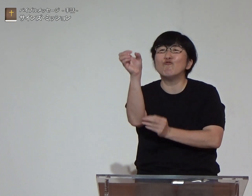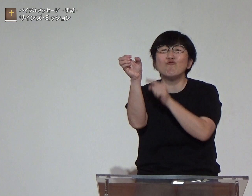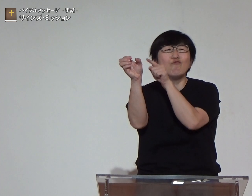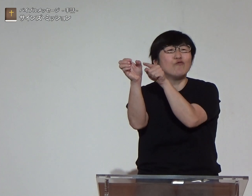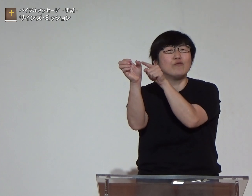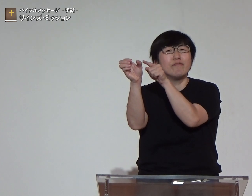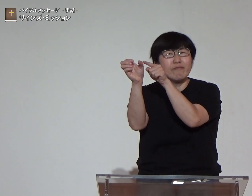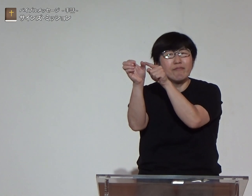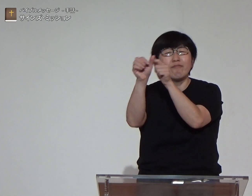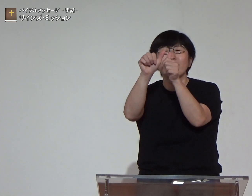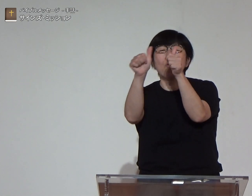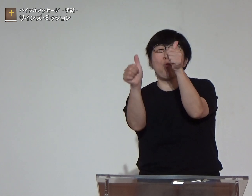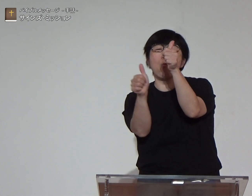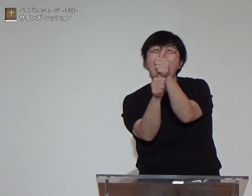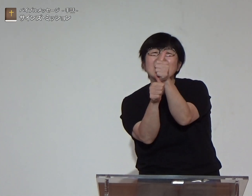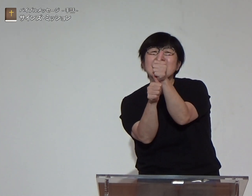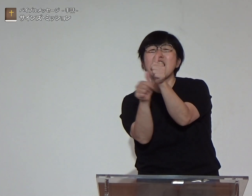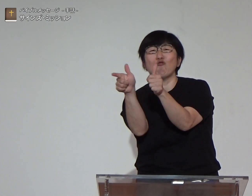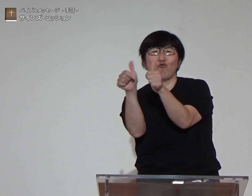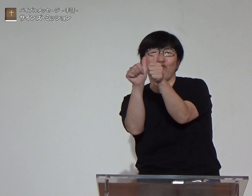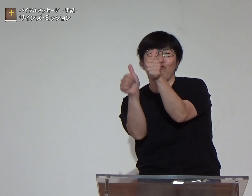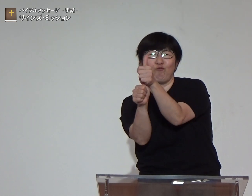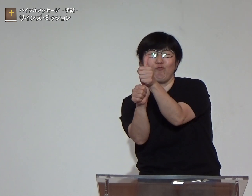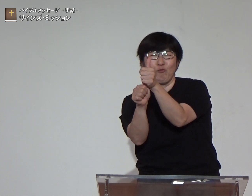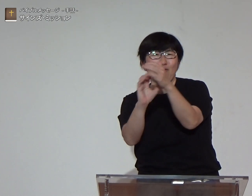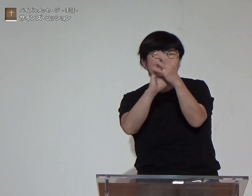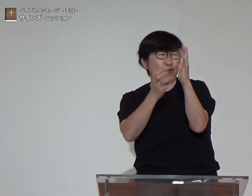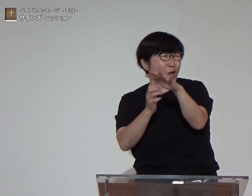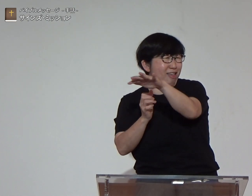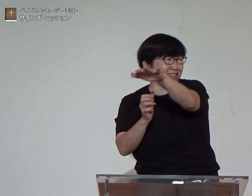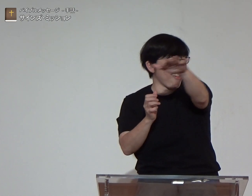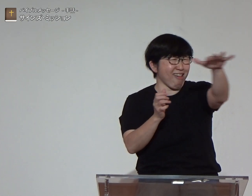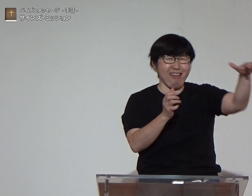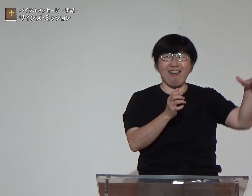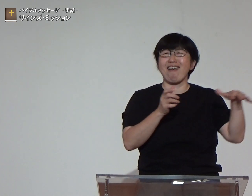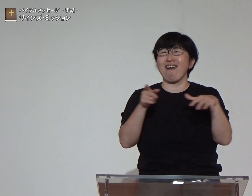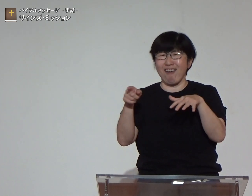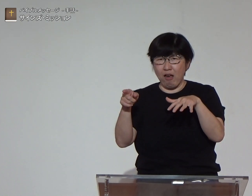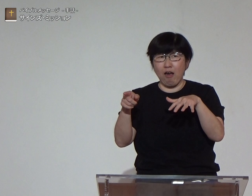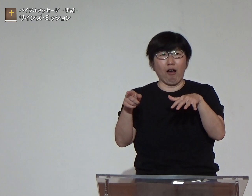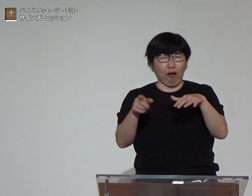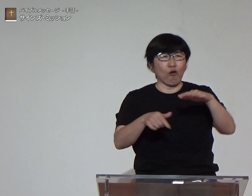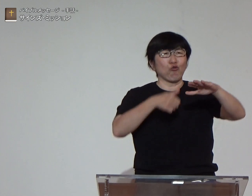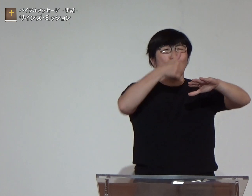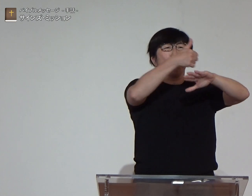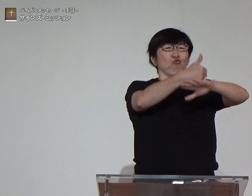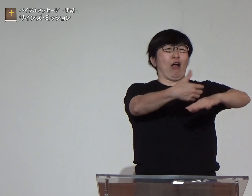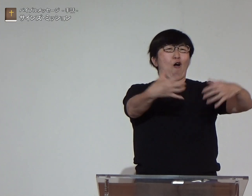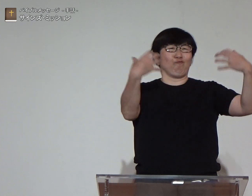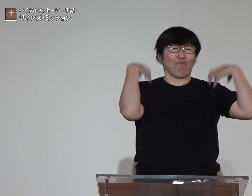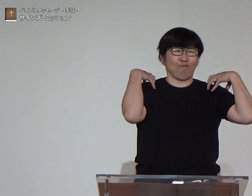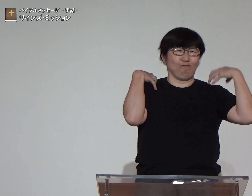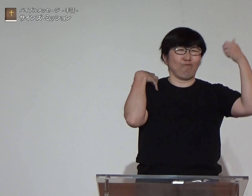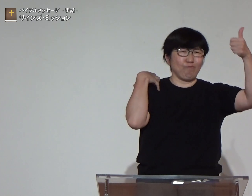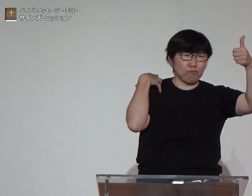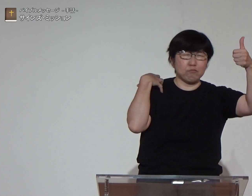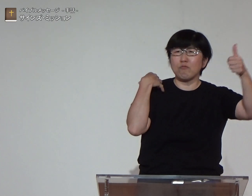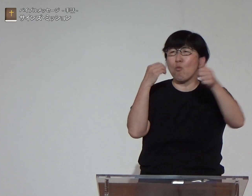一軸の木は脇役ブドウの木が主役